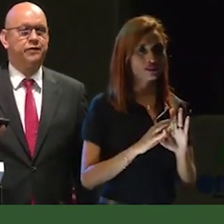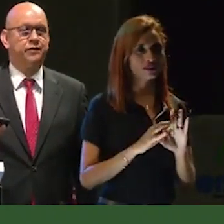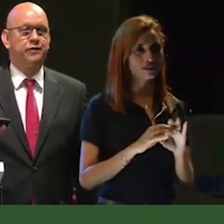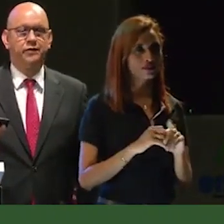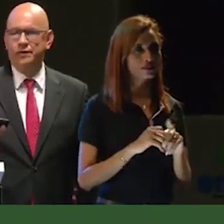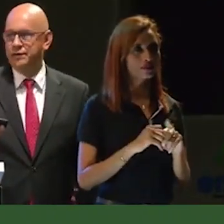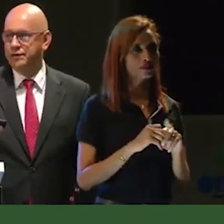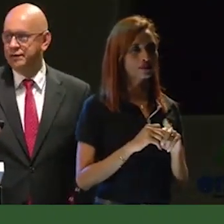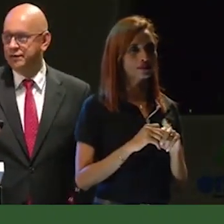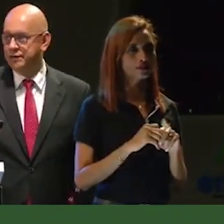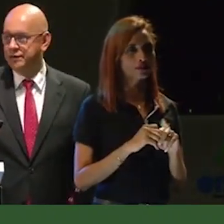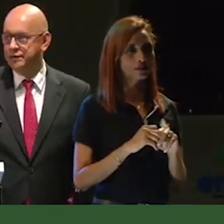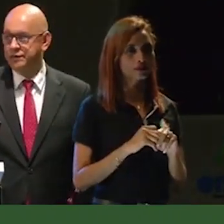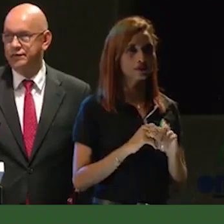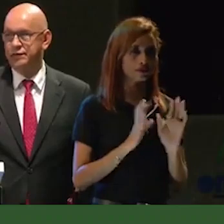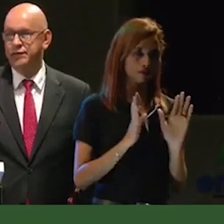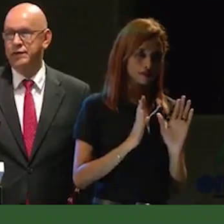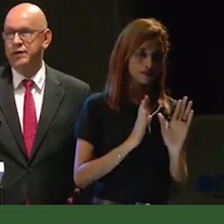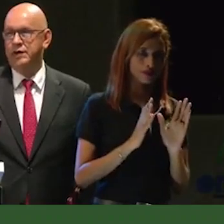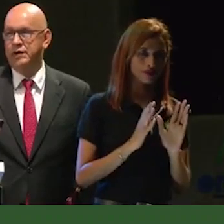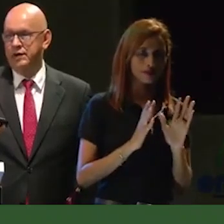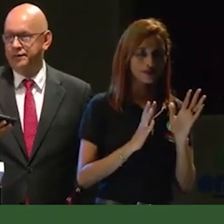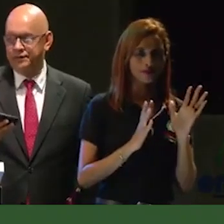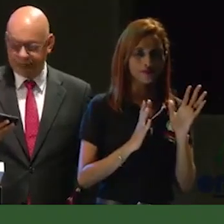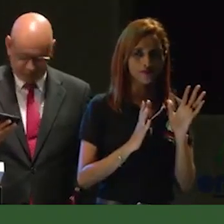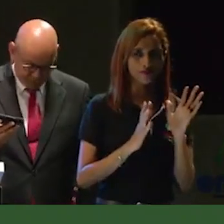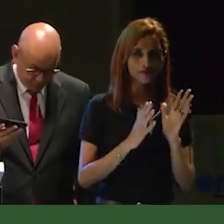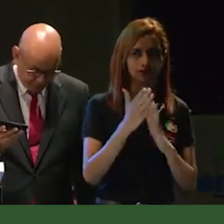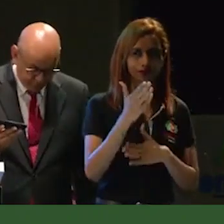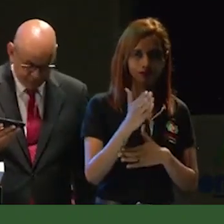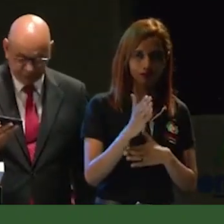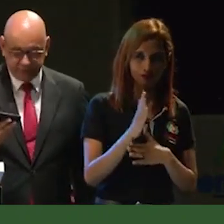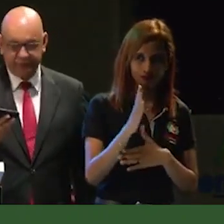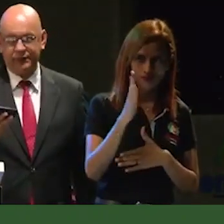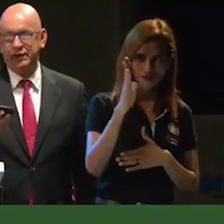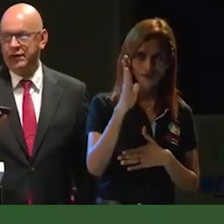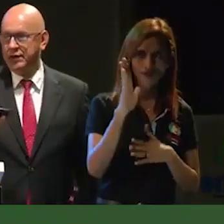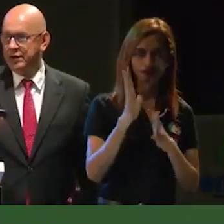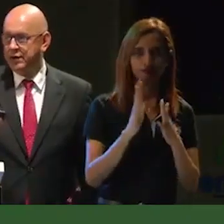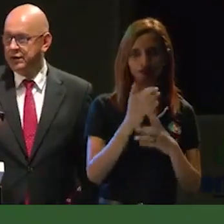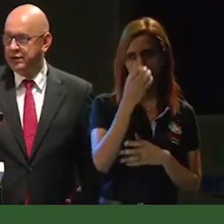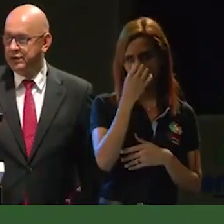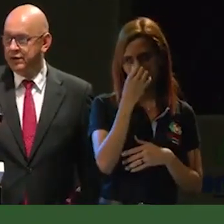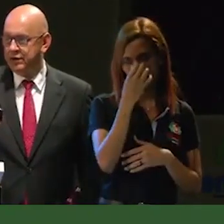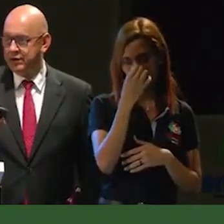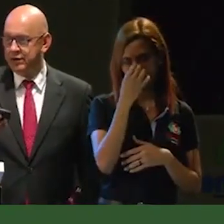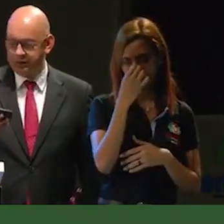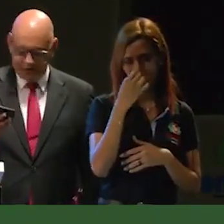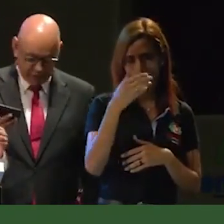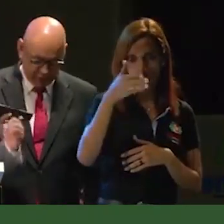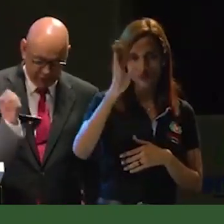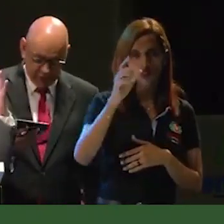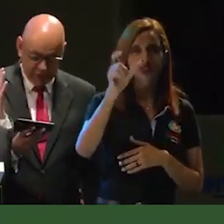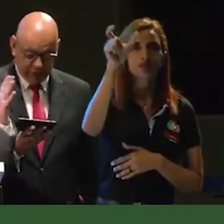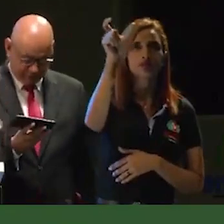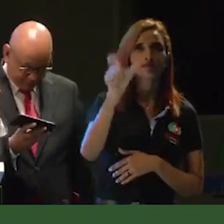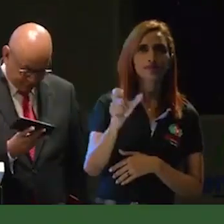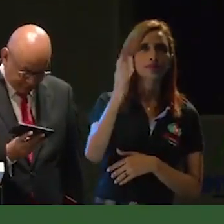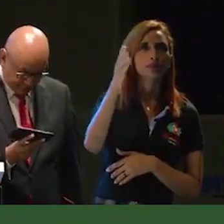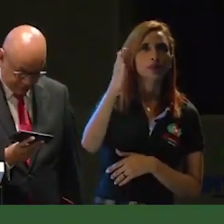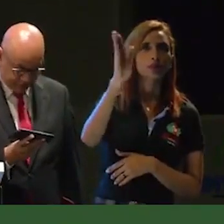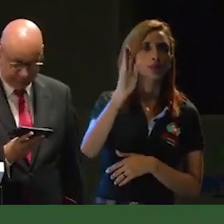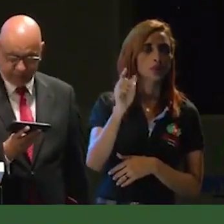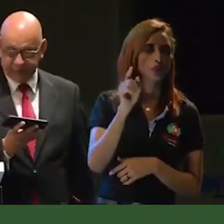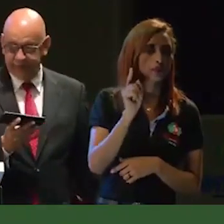a nuestro Señor Jesucristo, que es el mentor, que es esa persona, ese ser, esa